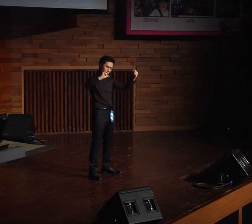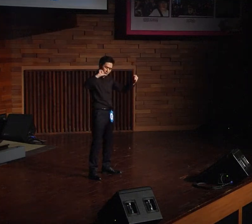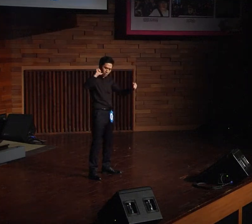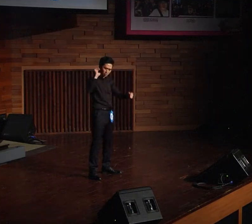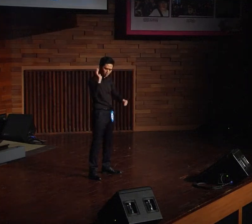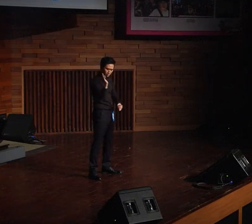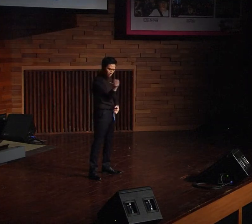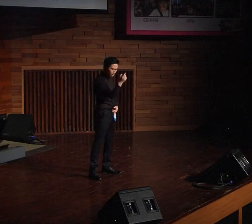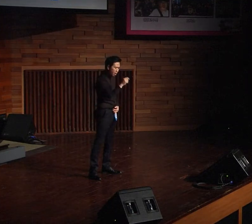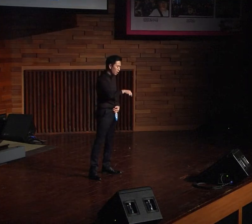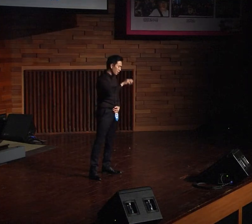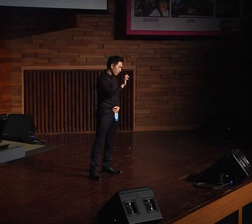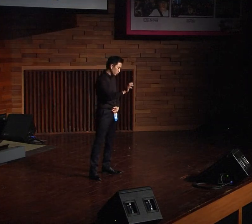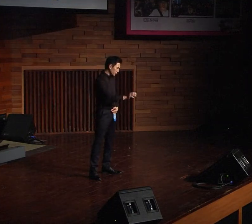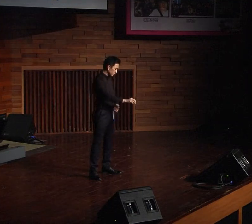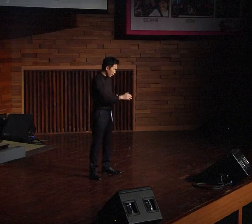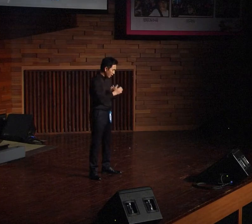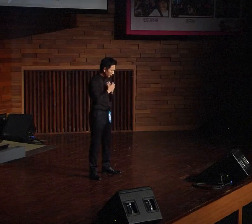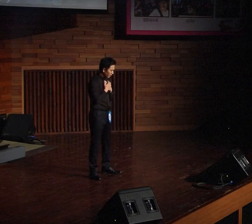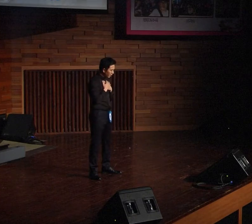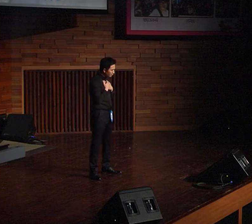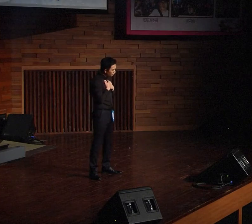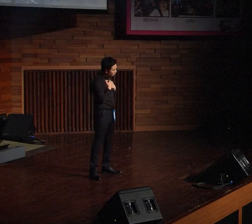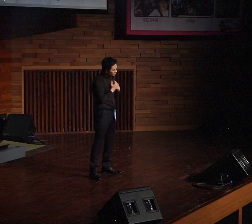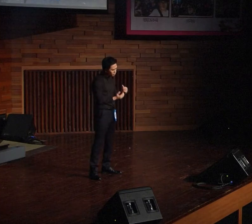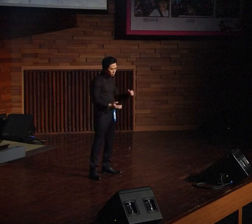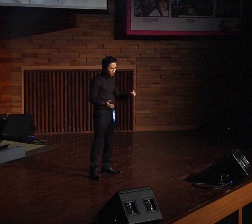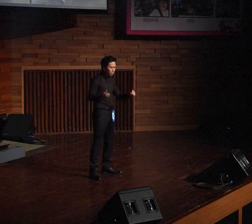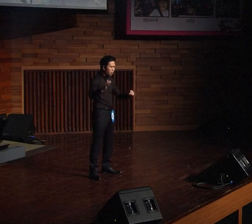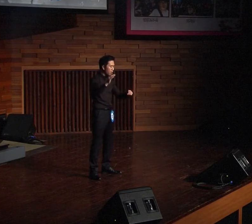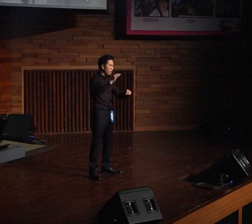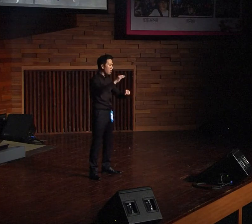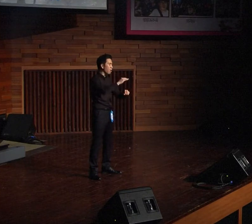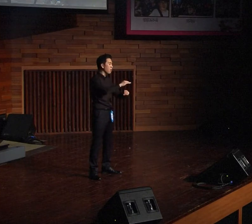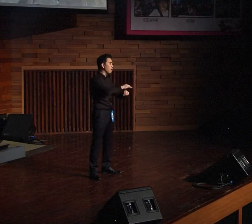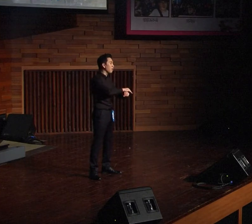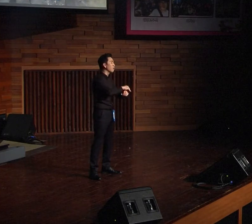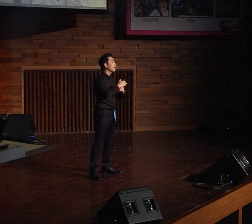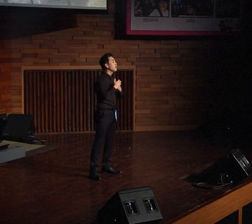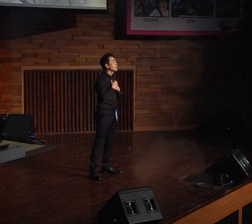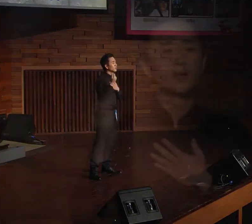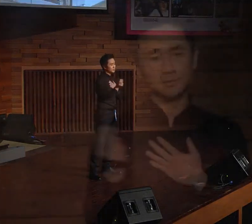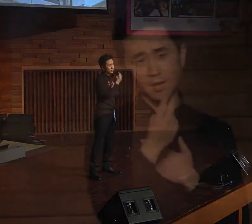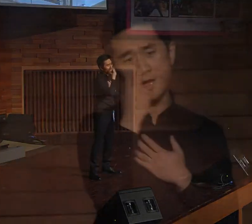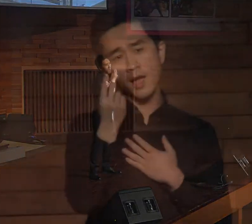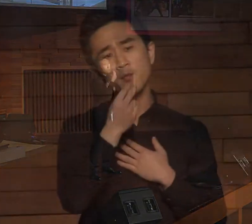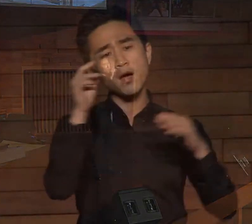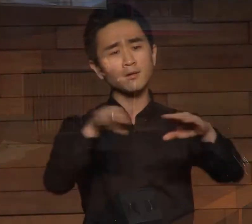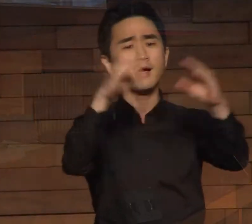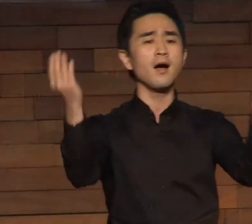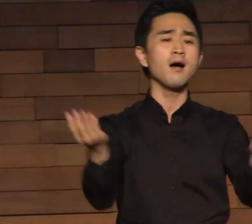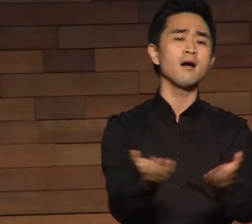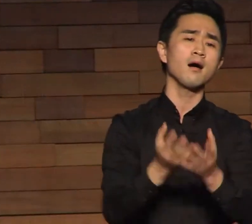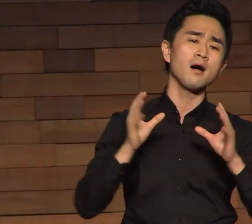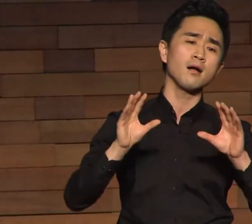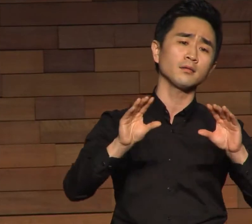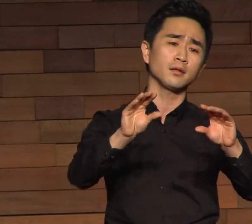이곳에 나를 묻고 이곳에 내 생명 다할